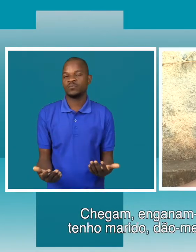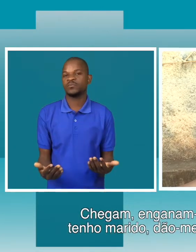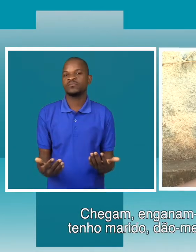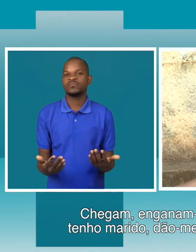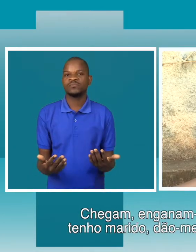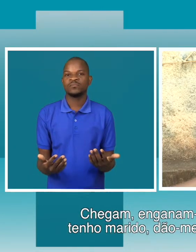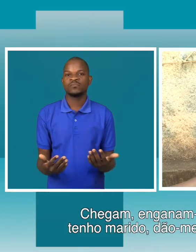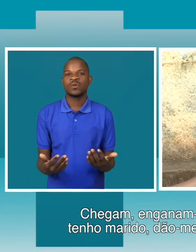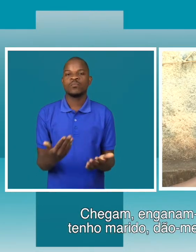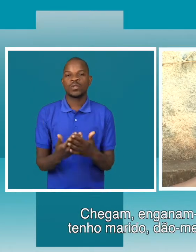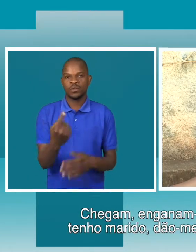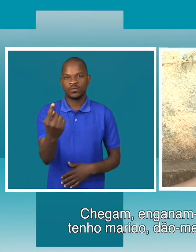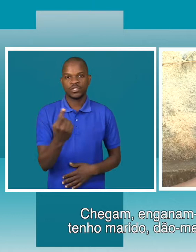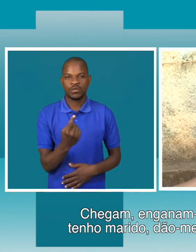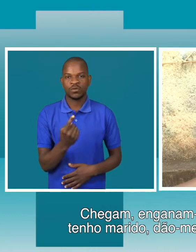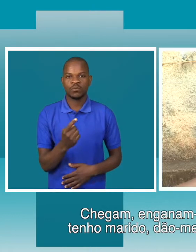Só chega e me engana.